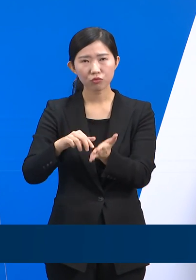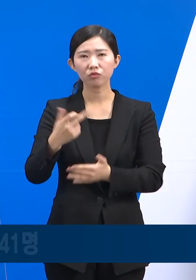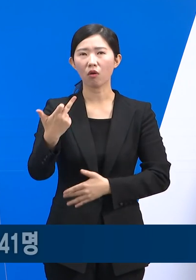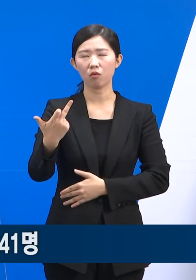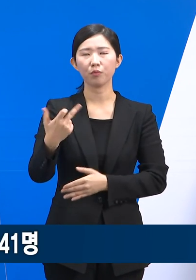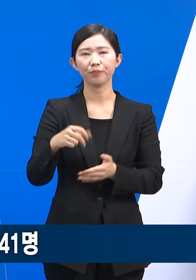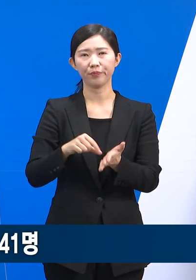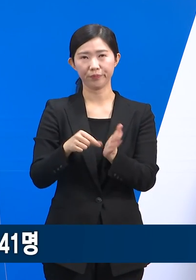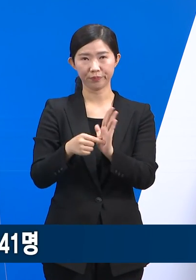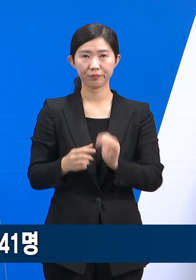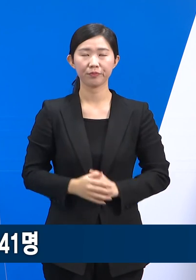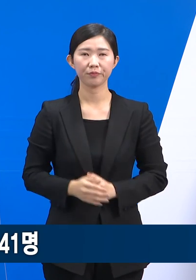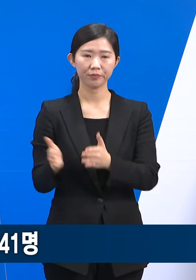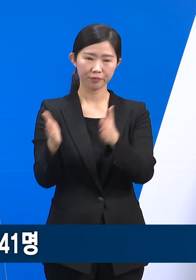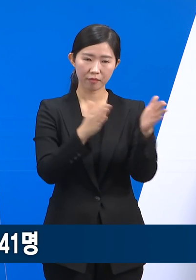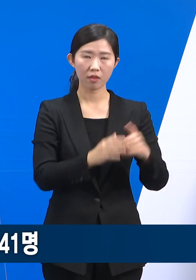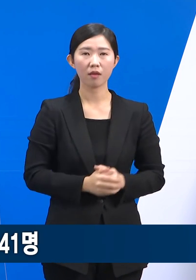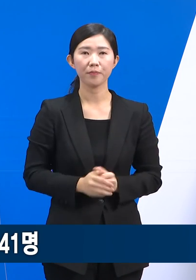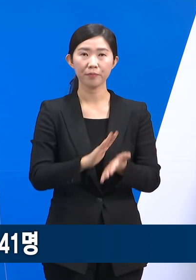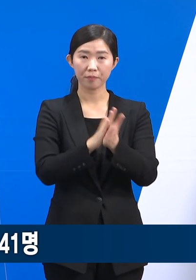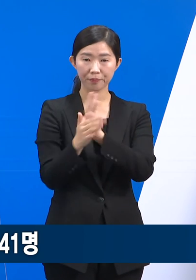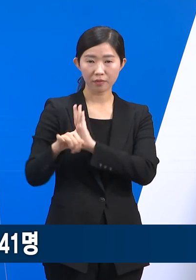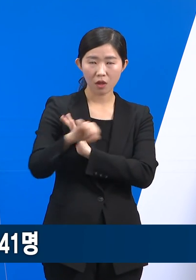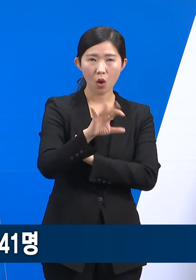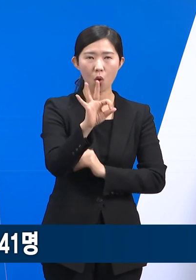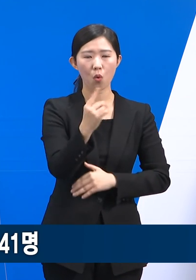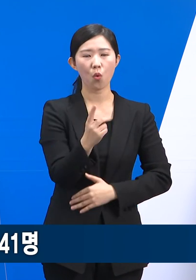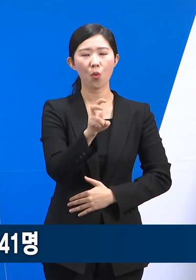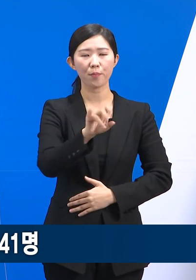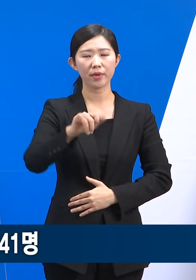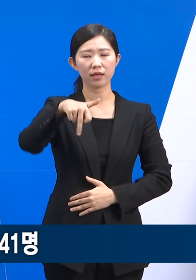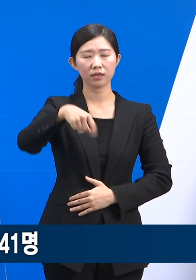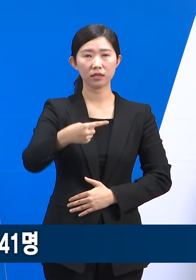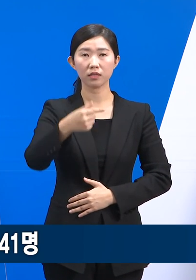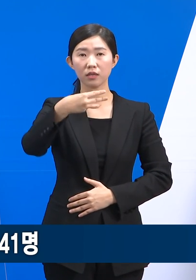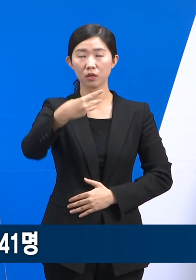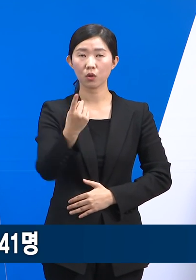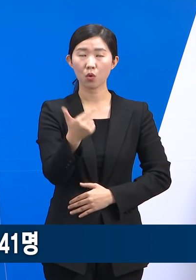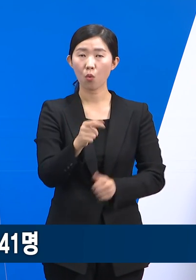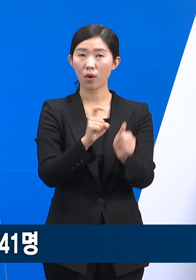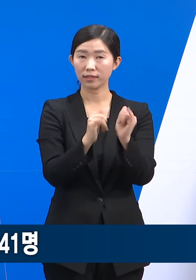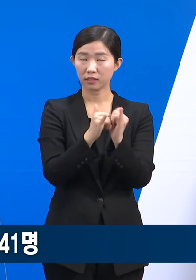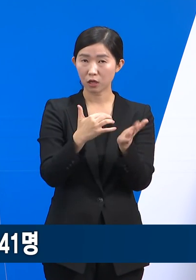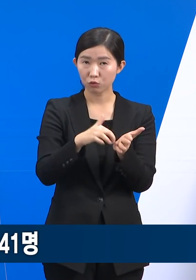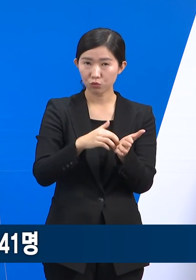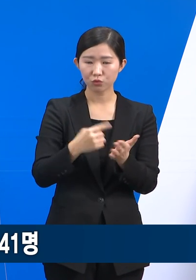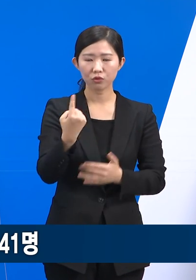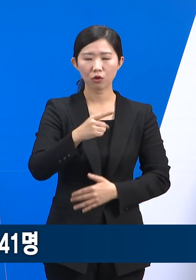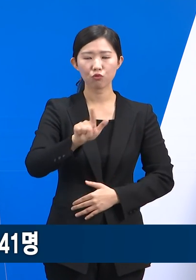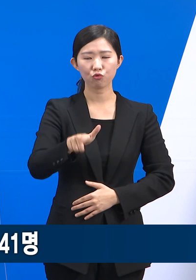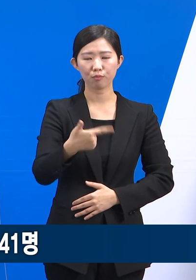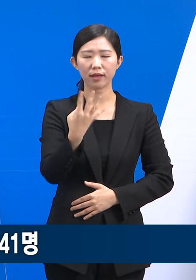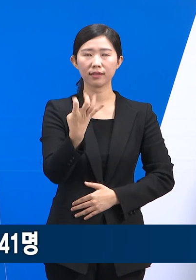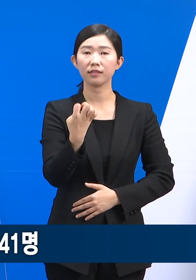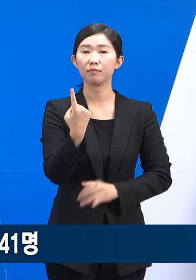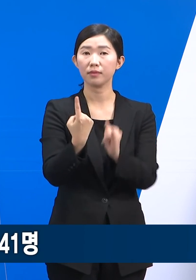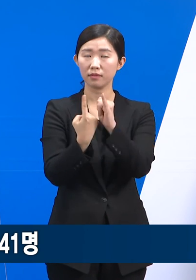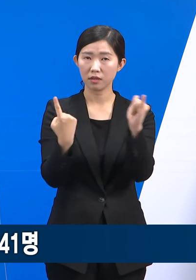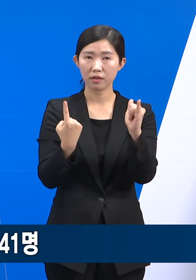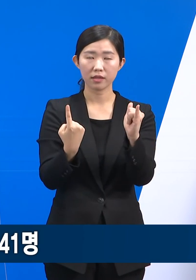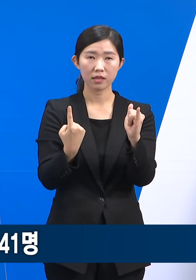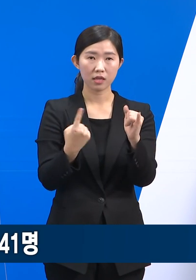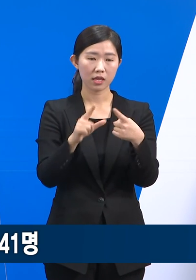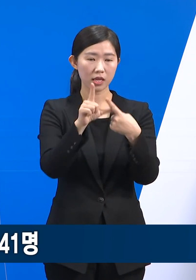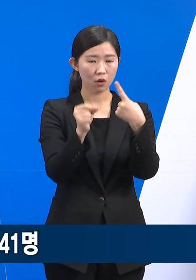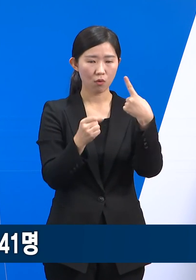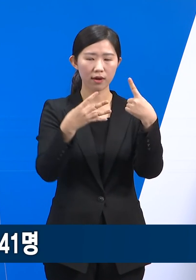다음은 도내 오미크론 변이 현황입니다. 24일 0시 기준 도내 오미크론 확진자는 1,641명입니다. 1월 3주차